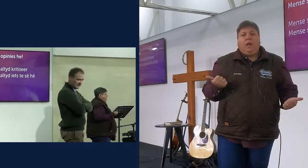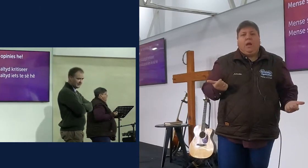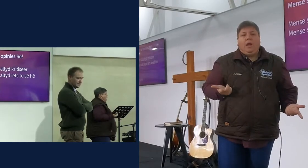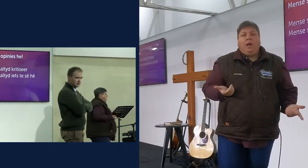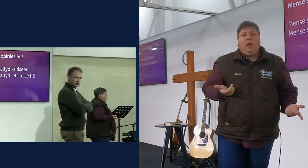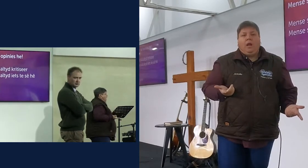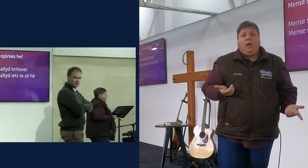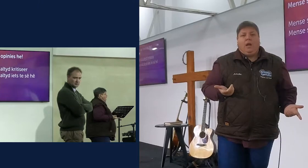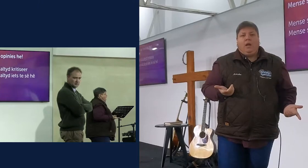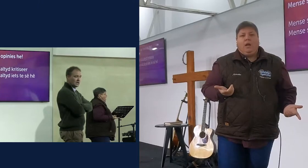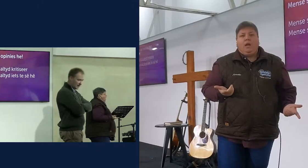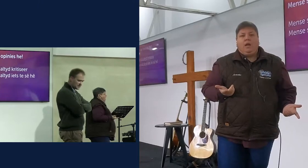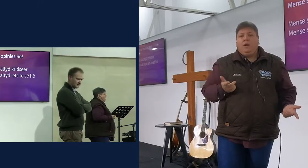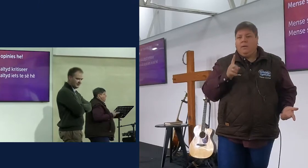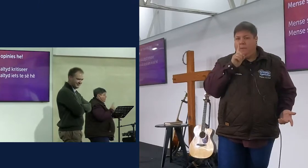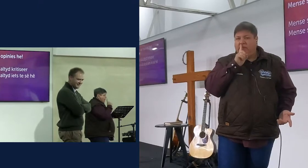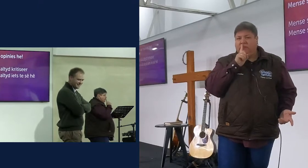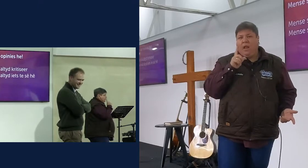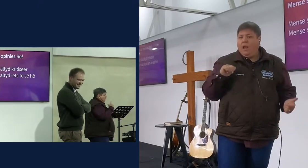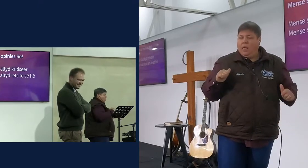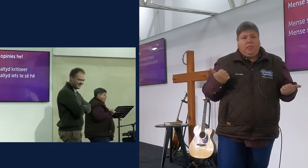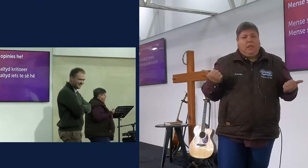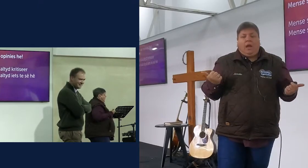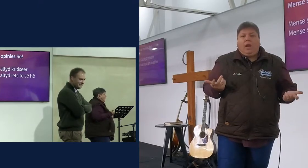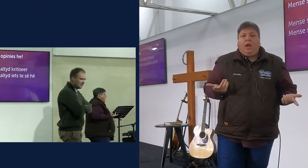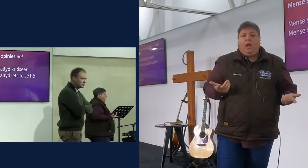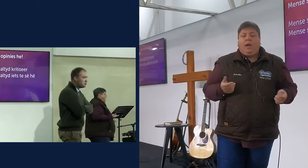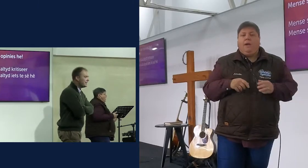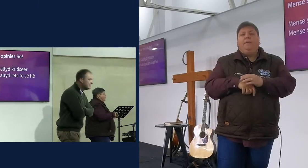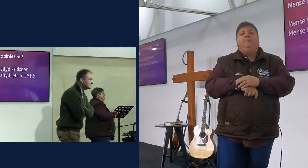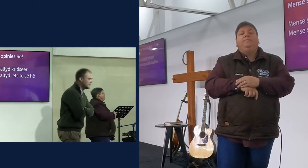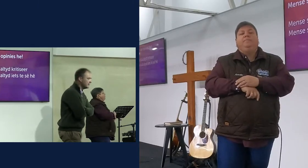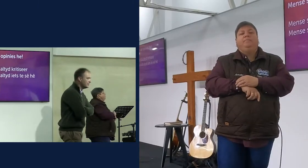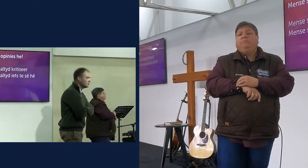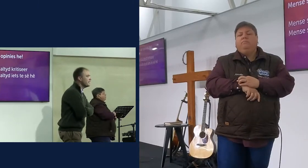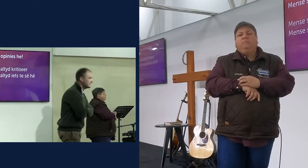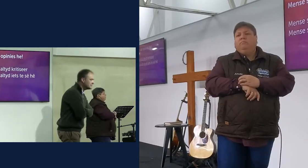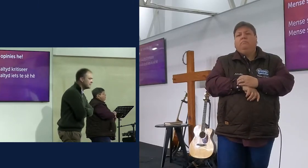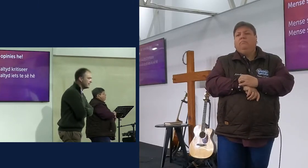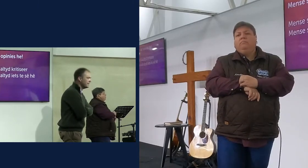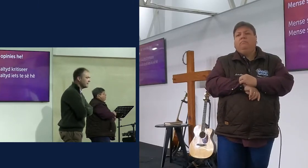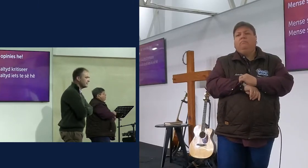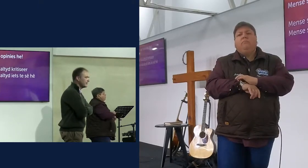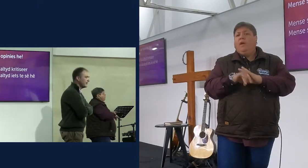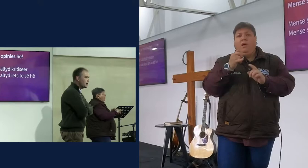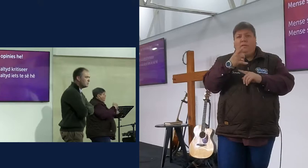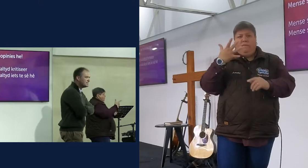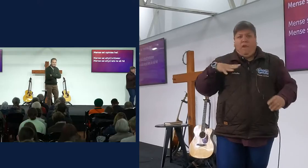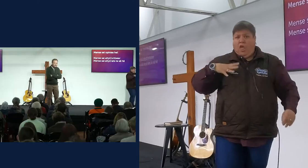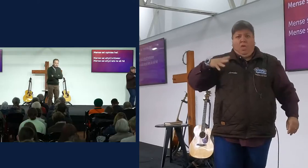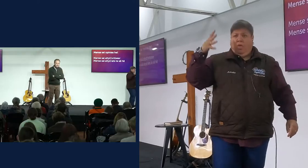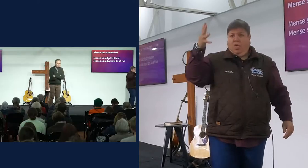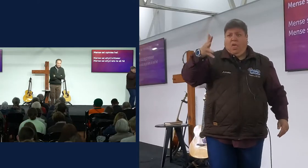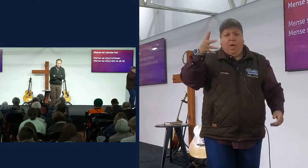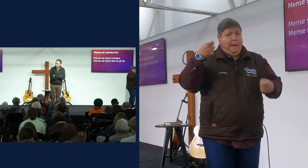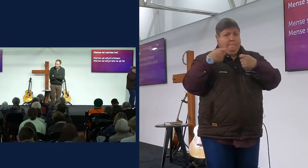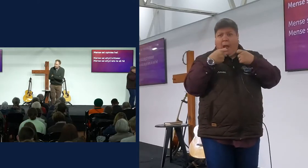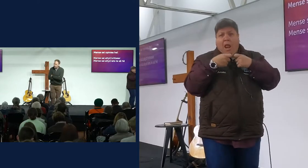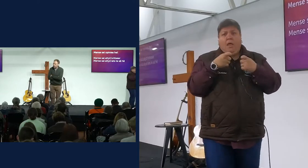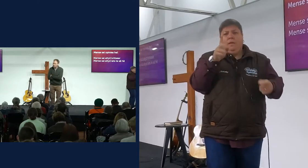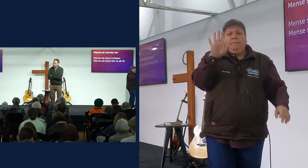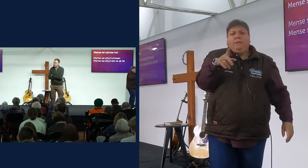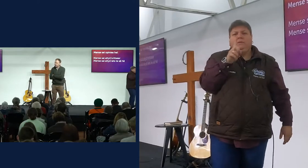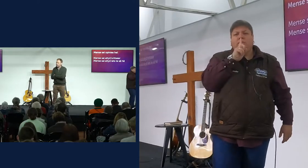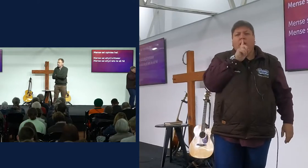Doen wat jylle nou doe, niks nie, doe nie niks nie, doe nie niks nie, jy gaan nie kritiek kry nie, maar dis die selfsde manier, jy ook nie